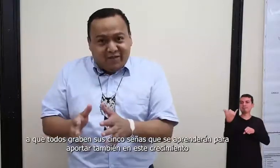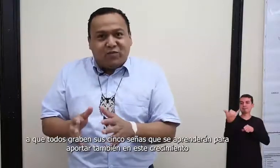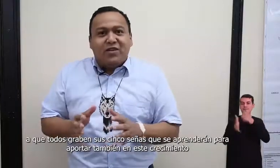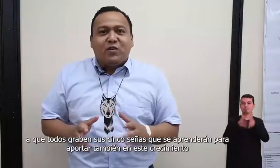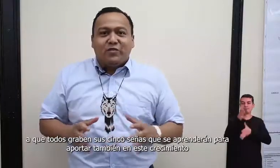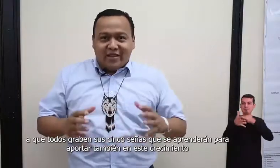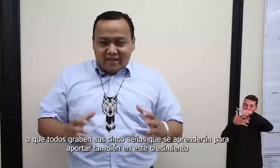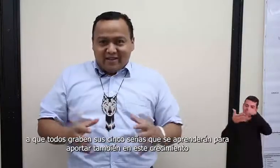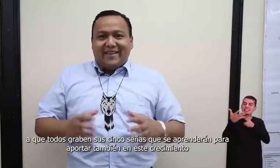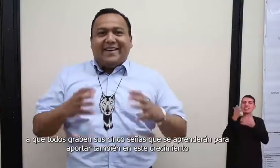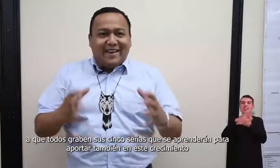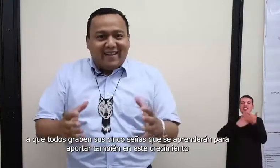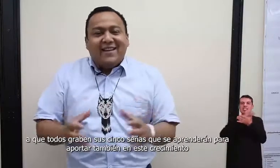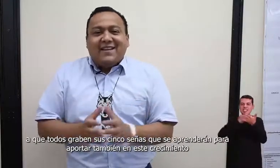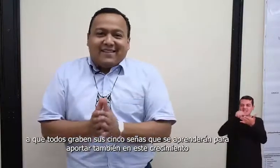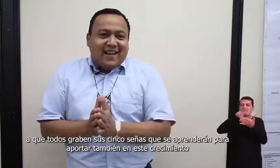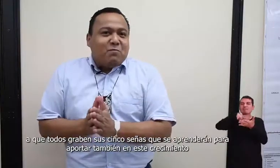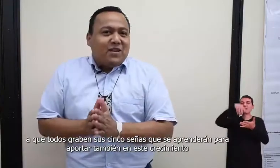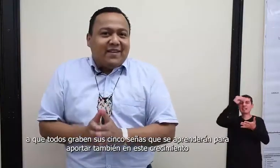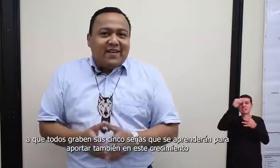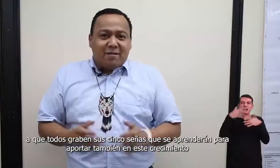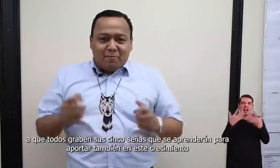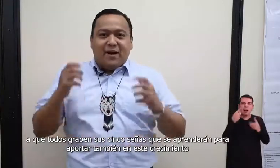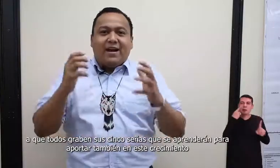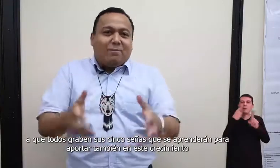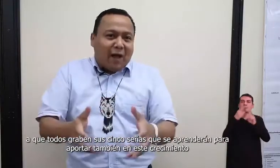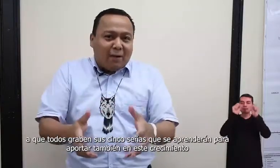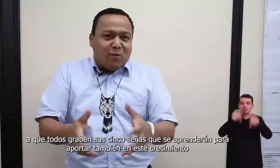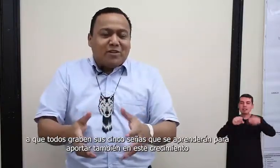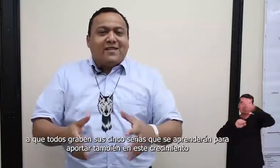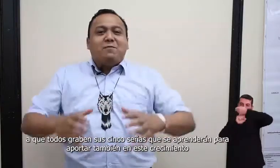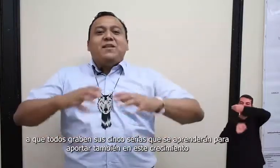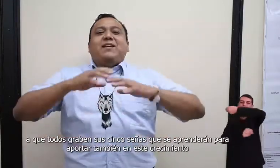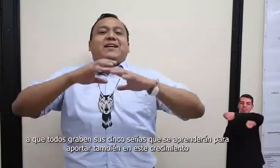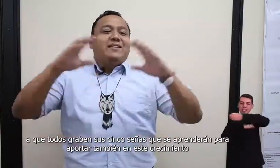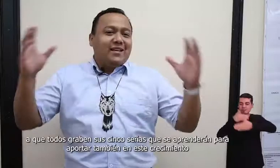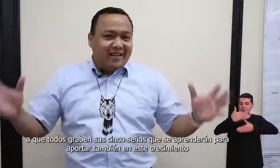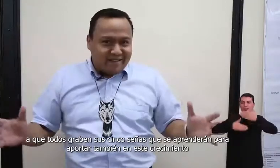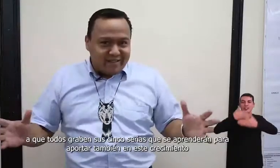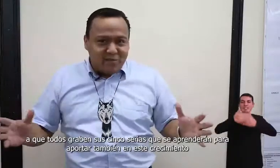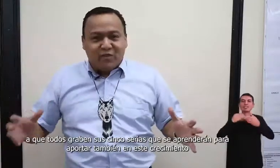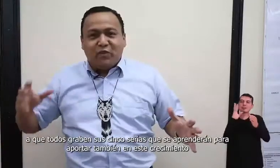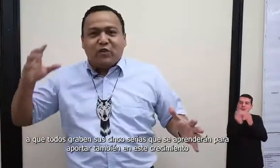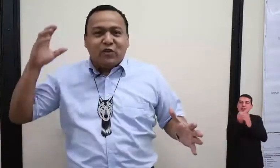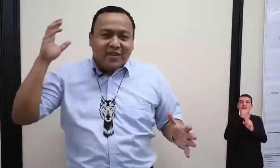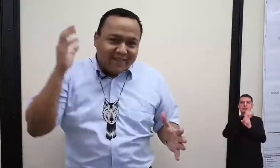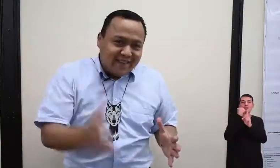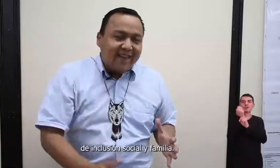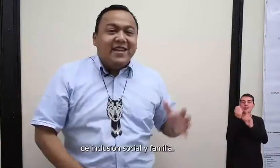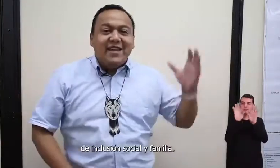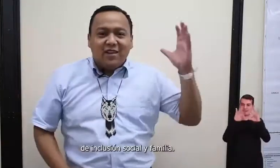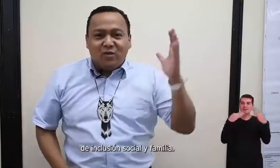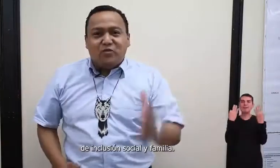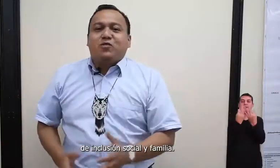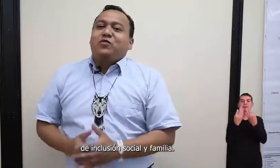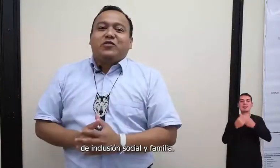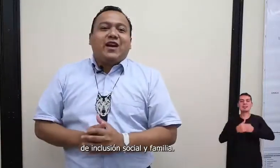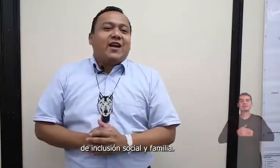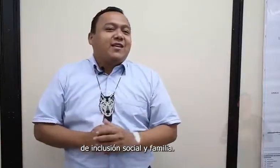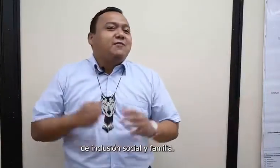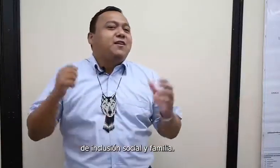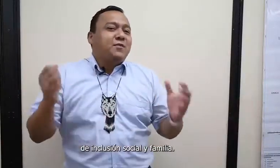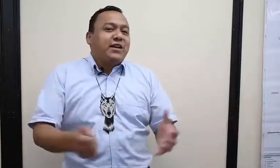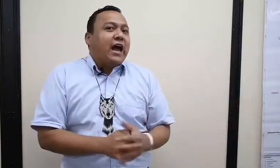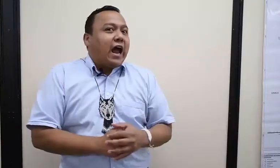graben sus cinco señas que se aprenderán para aportar también en este crecimiento de inclusión